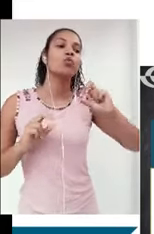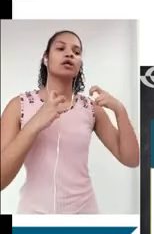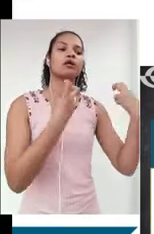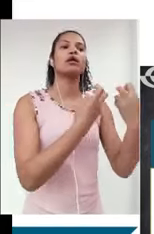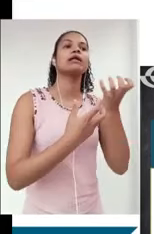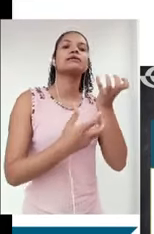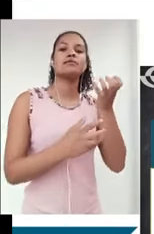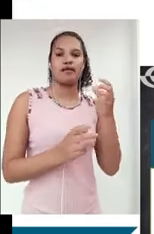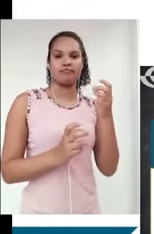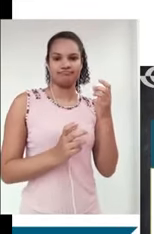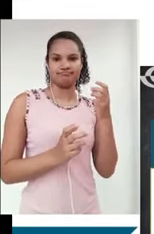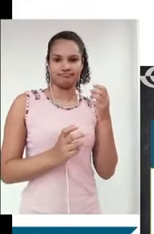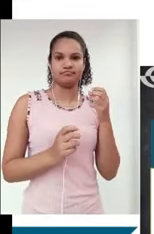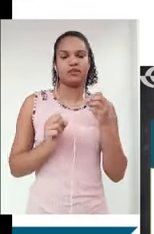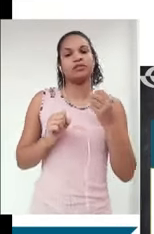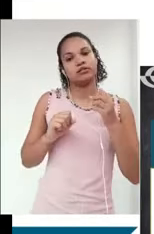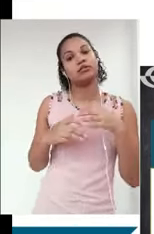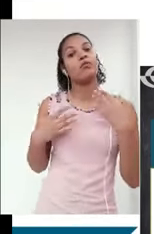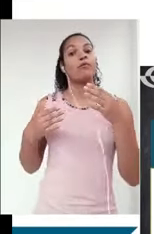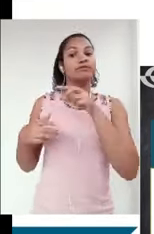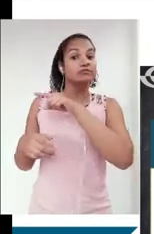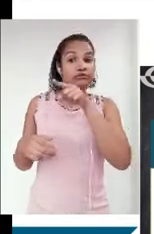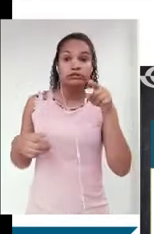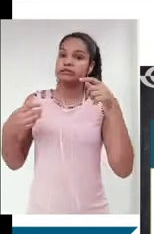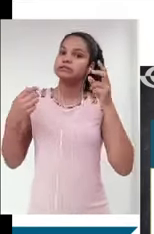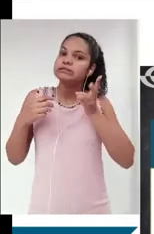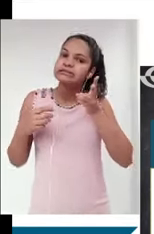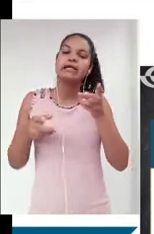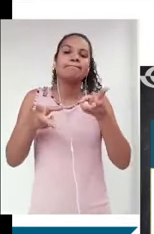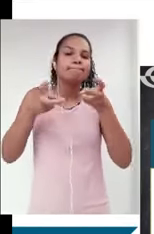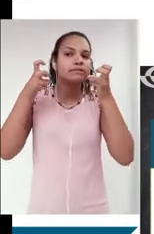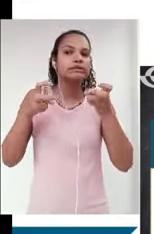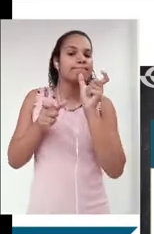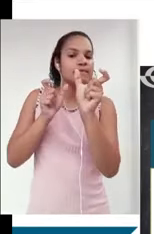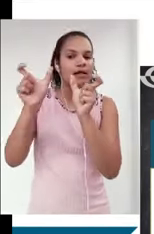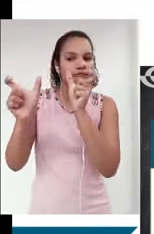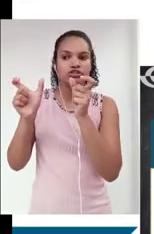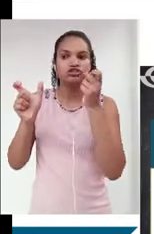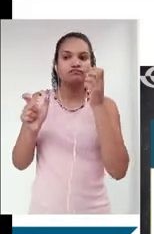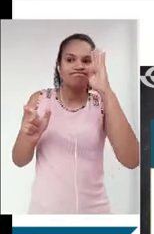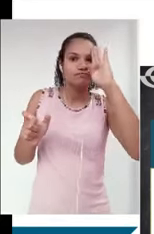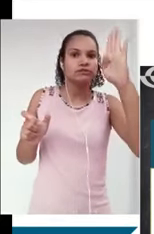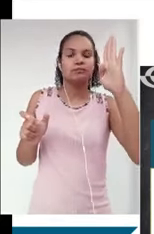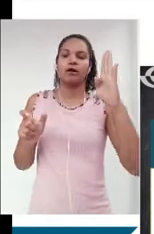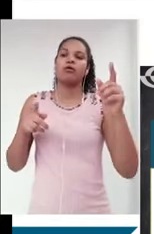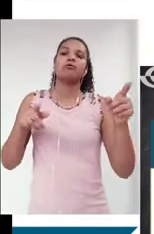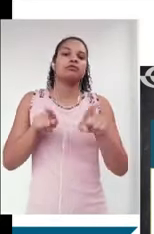de fato de vocês, tudo bem? Então, meus queridos, percebam sempre as palavras-chave, comecem a treinar com outros exemplos, a